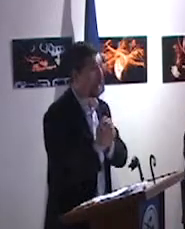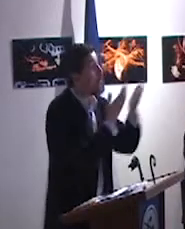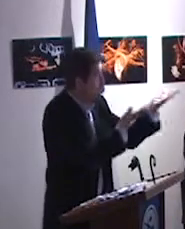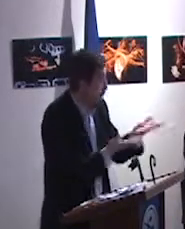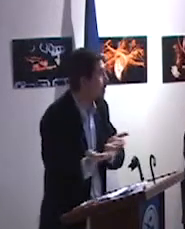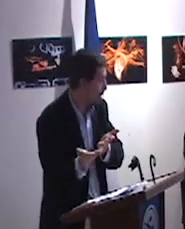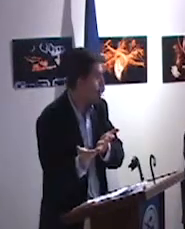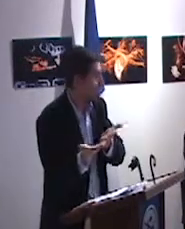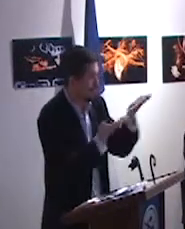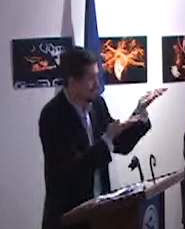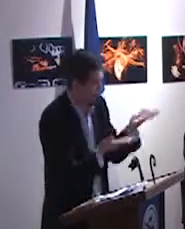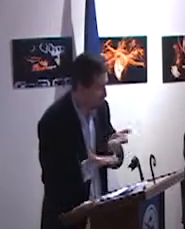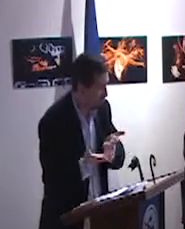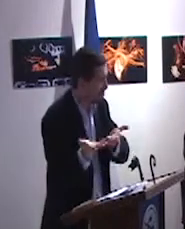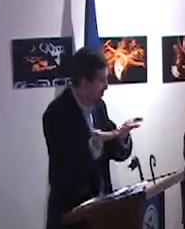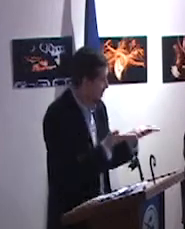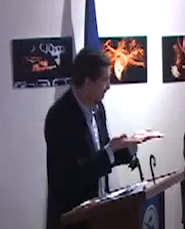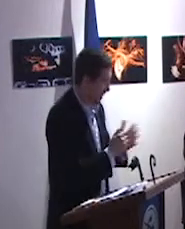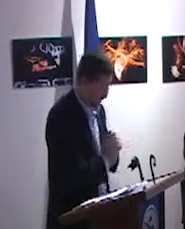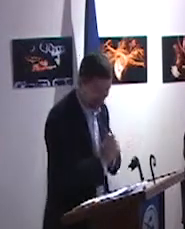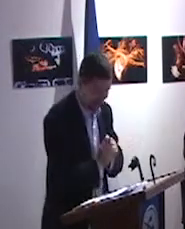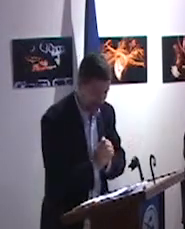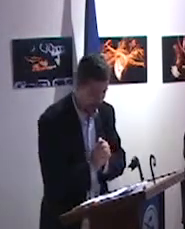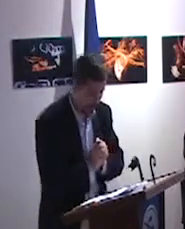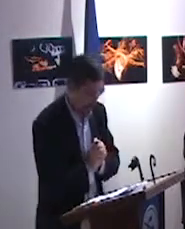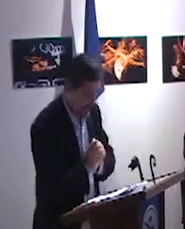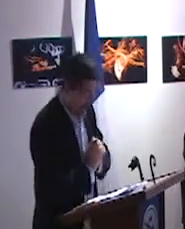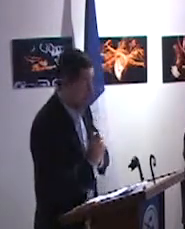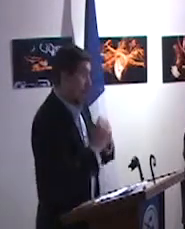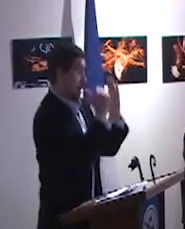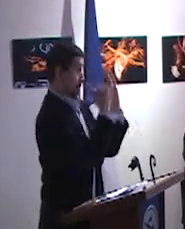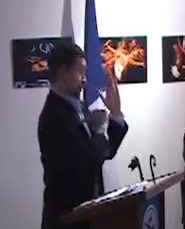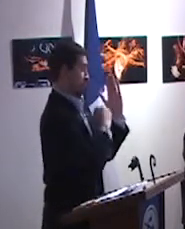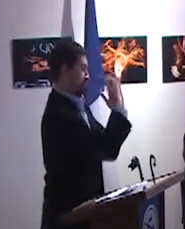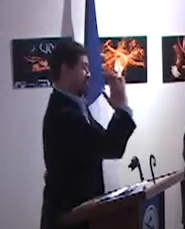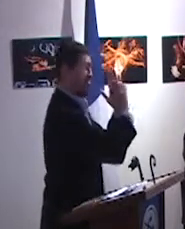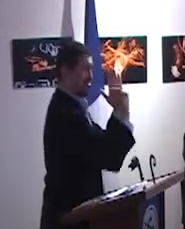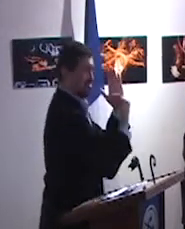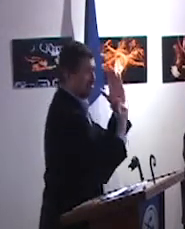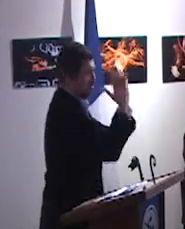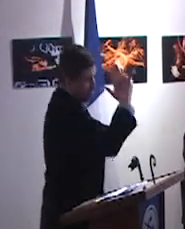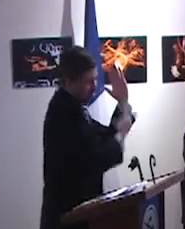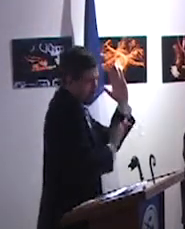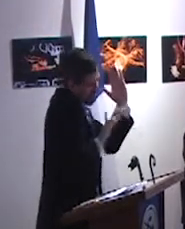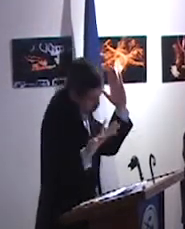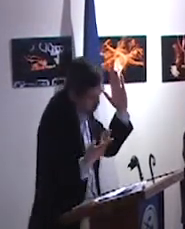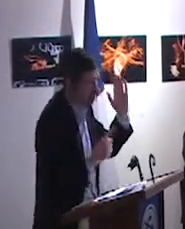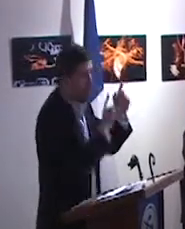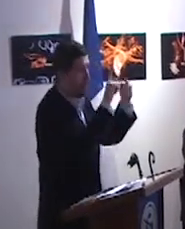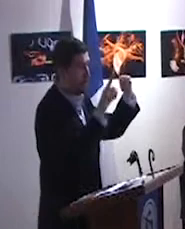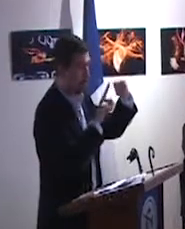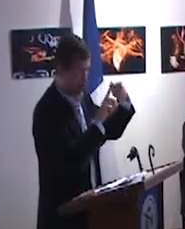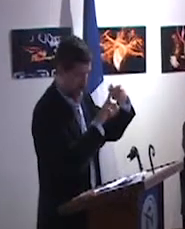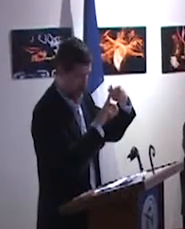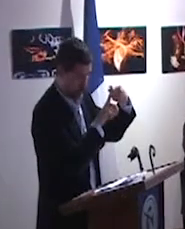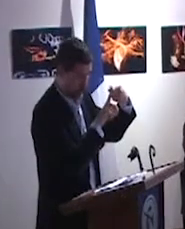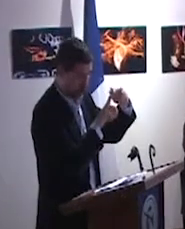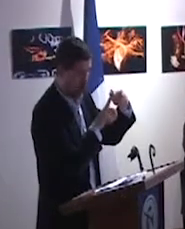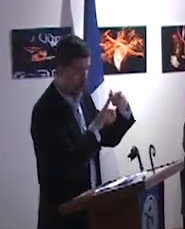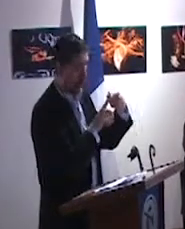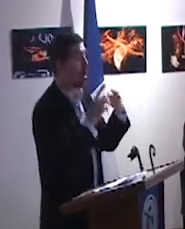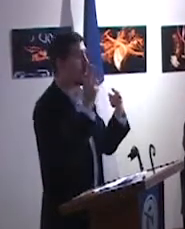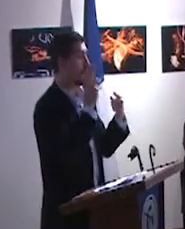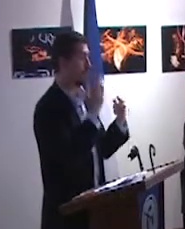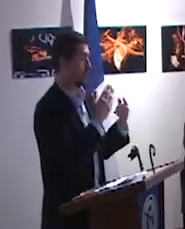Para empezar, entonces, les damos la bienvenida a todos ustedes a este coloquio. Iniciando, vamos